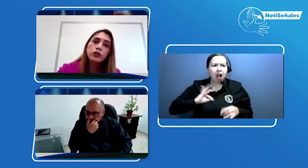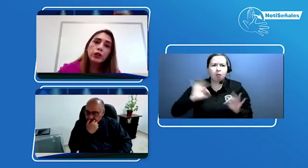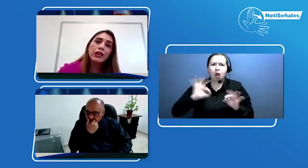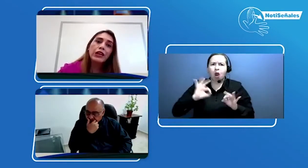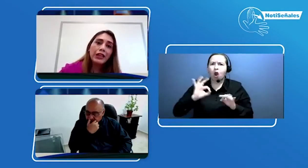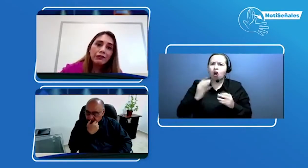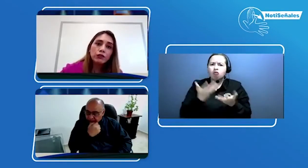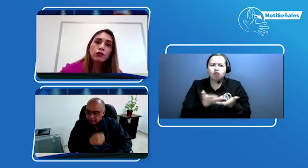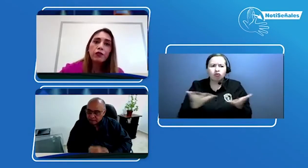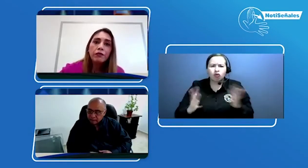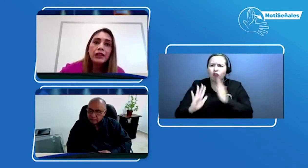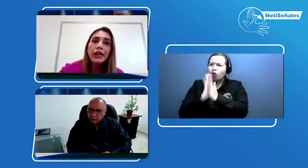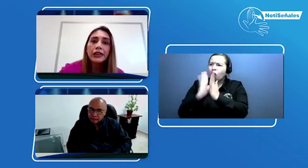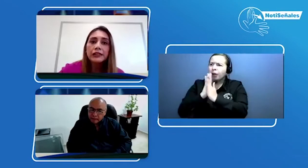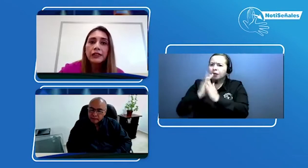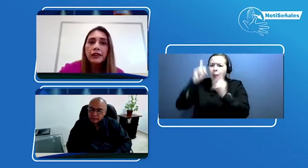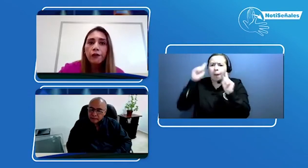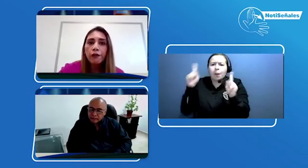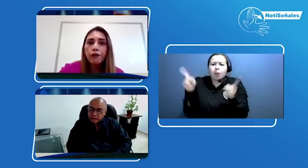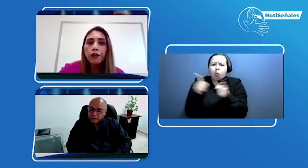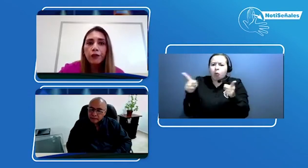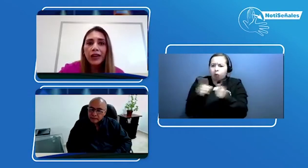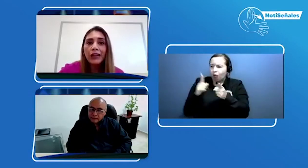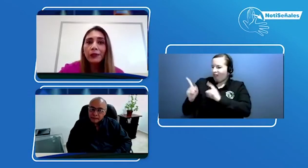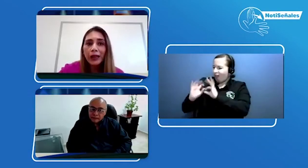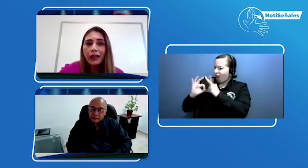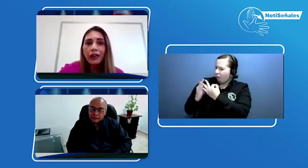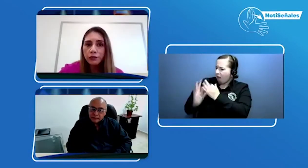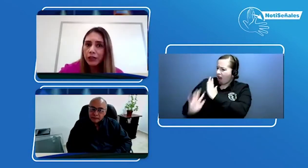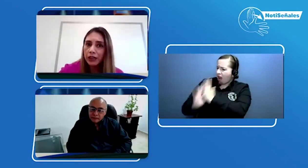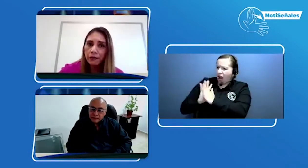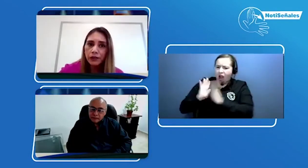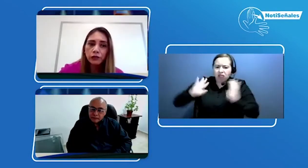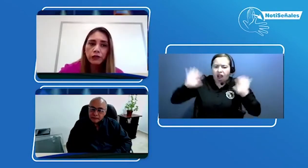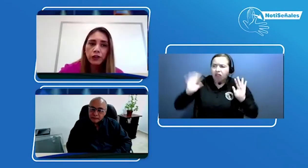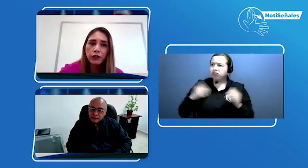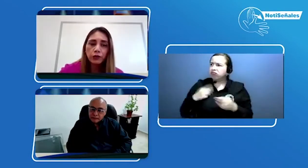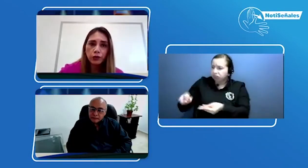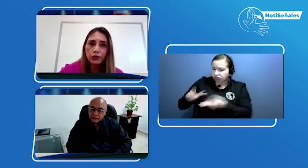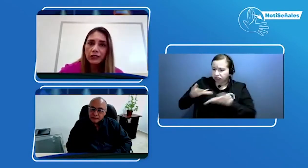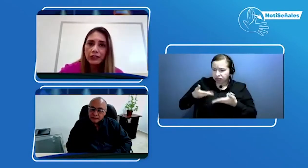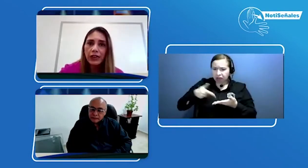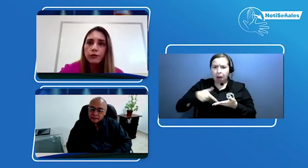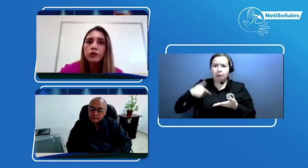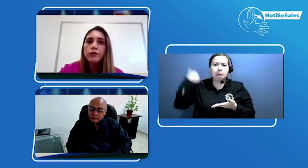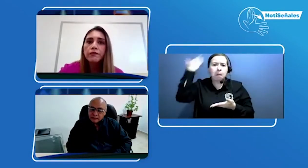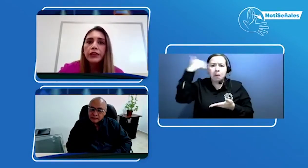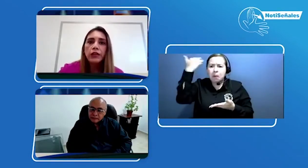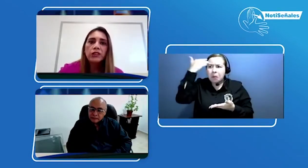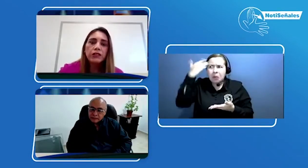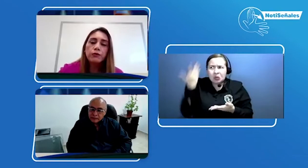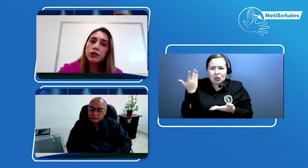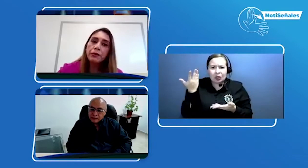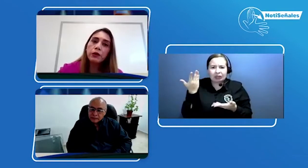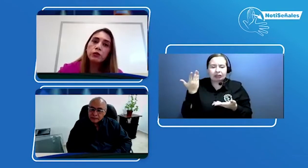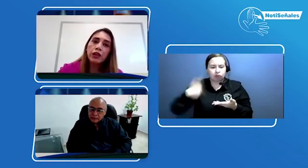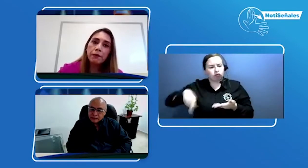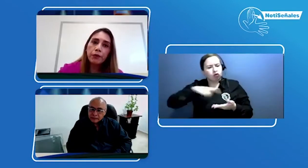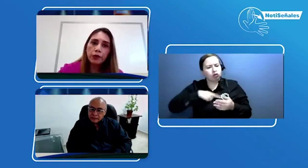que le daban a sus familiares conforme a la entrega de los medicamentos que nosotros les hacíamos. Y nos hacíamos la pregunta de por qué